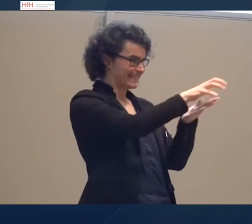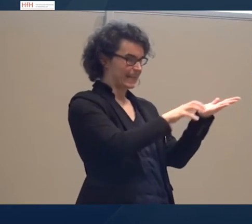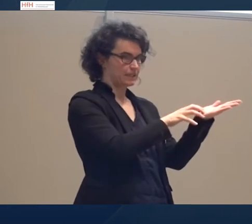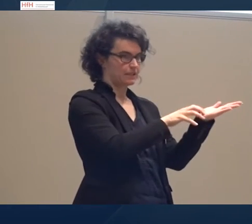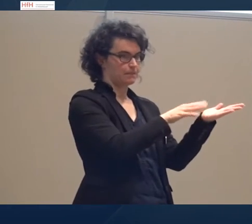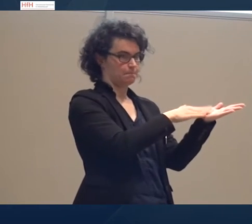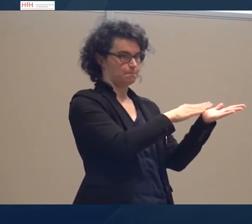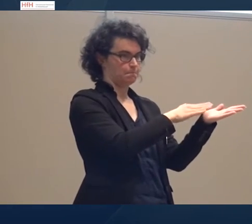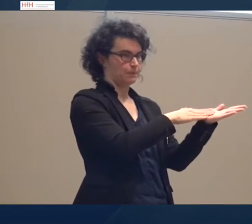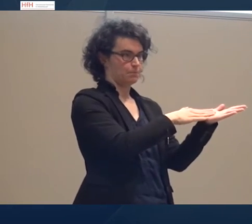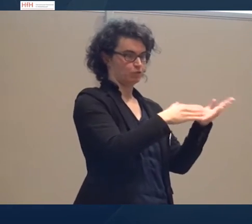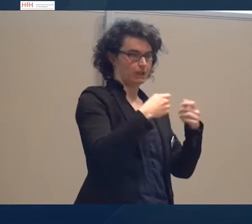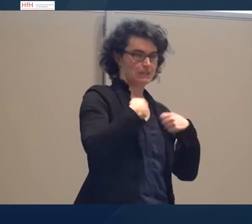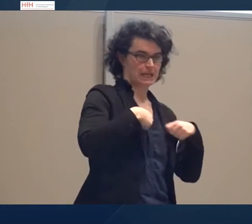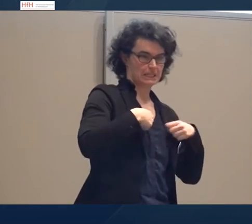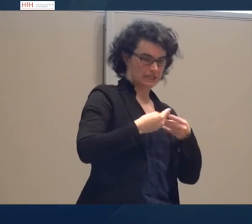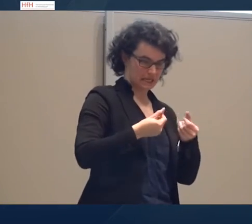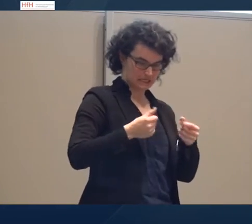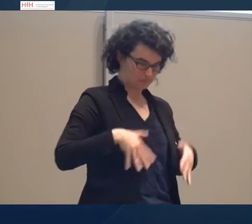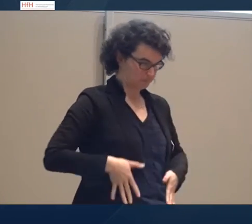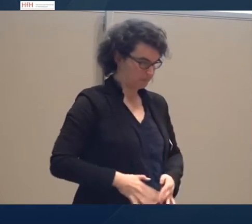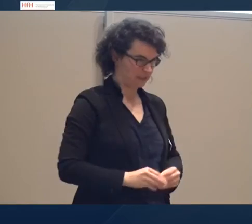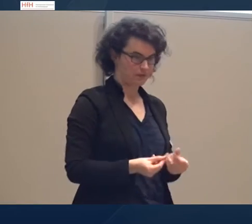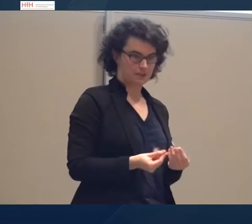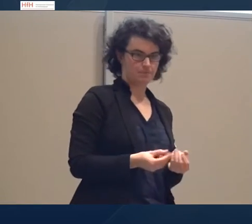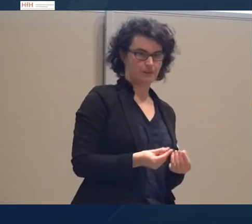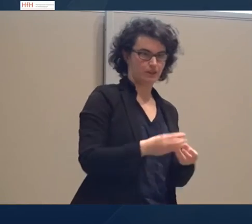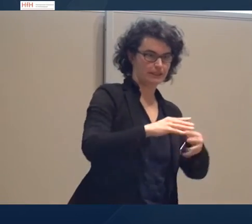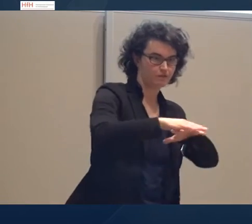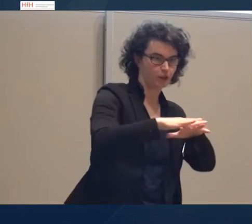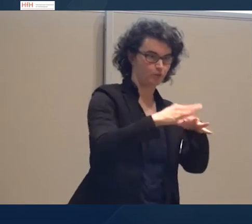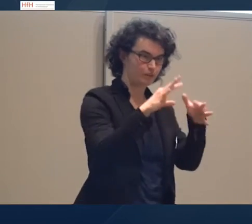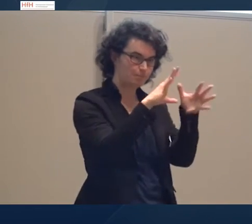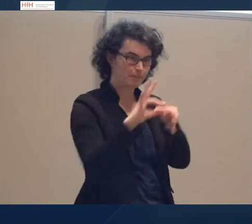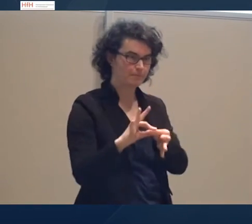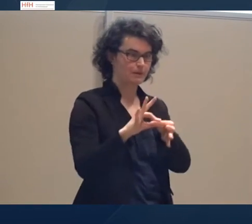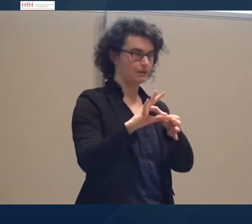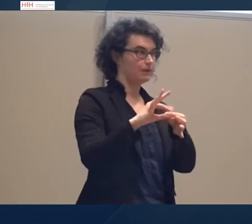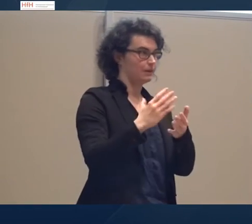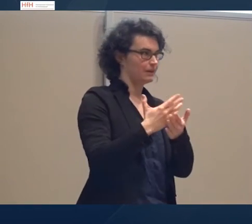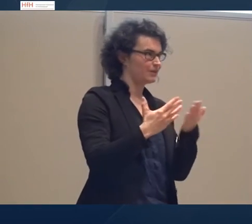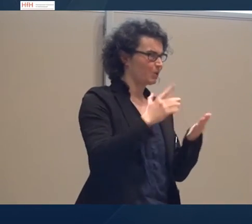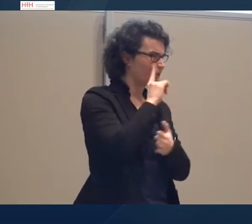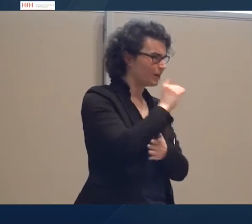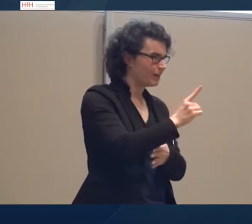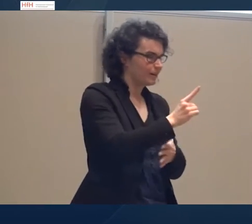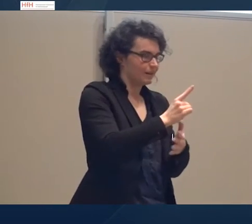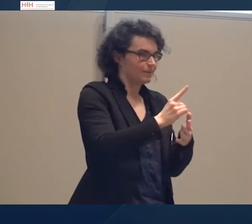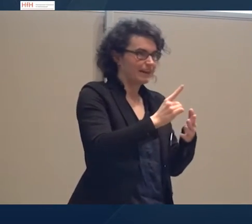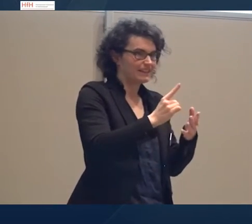mit Textil, Textur, Textilie. Und das ist alles verboten. Und das können wir